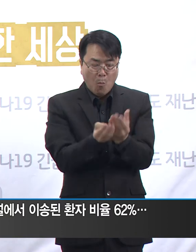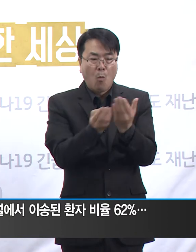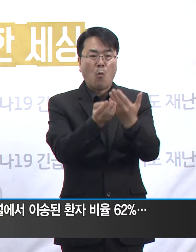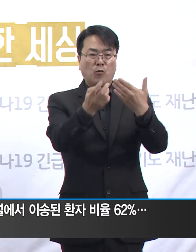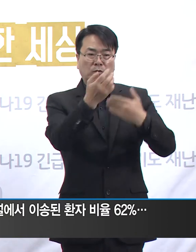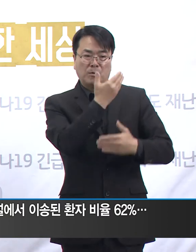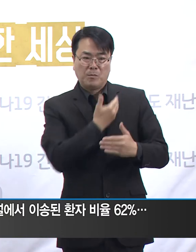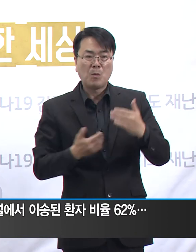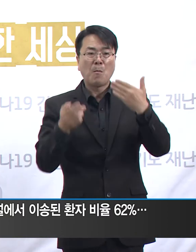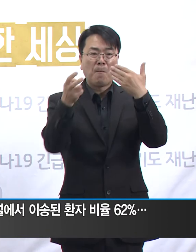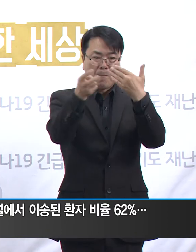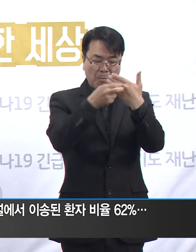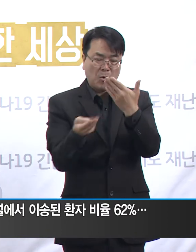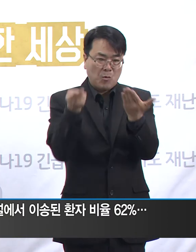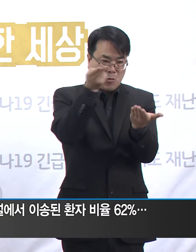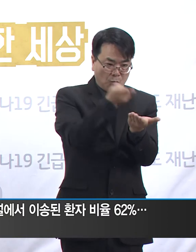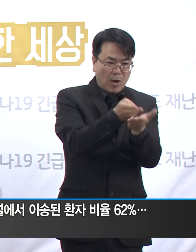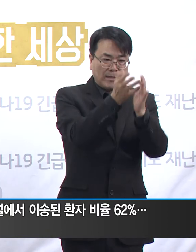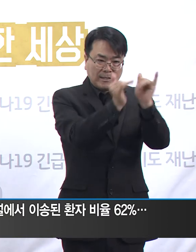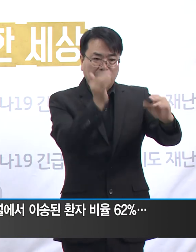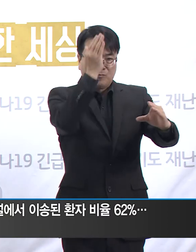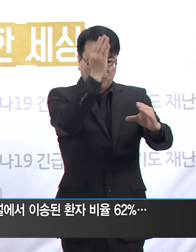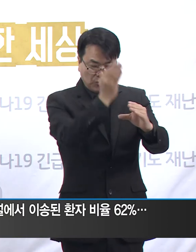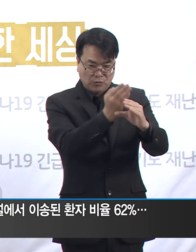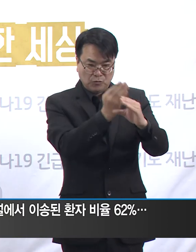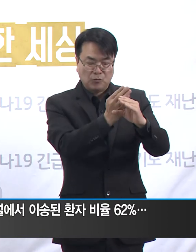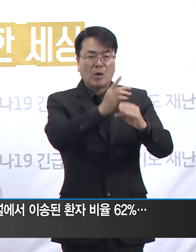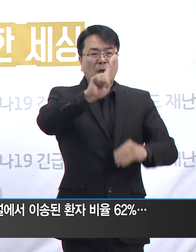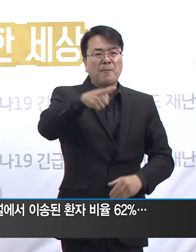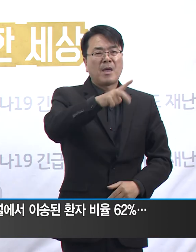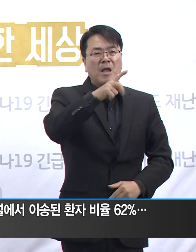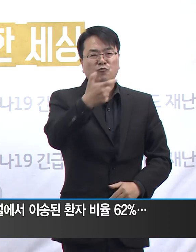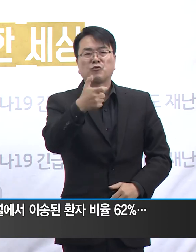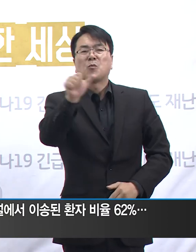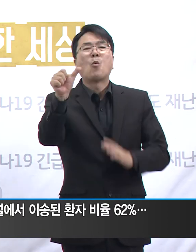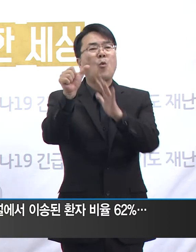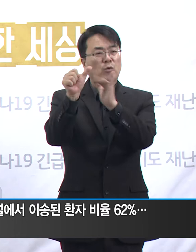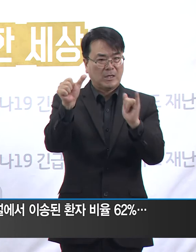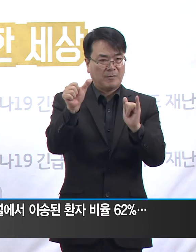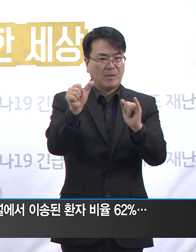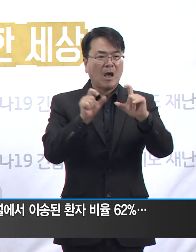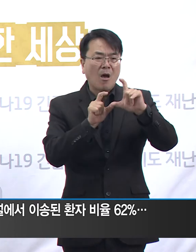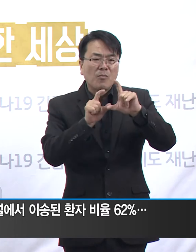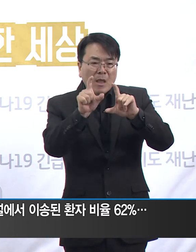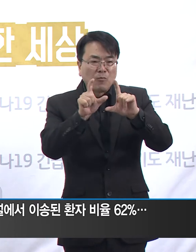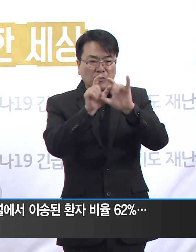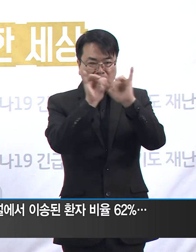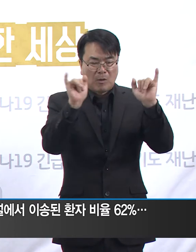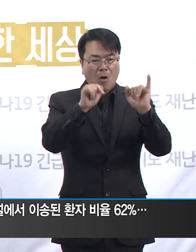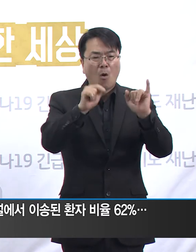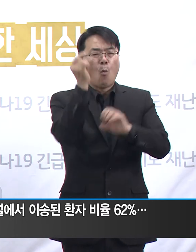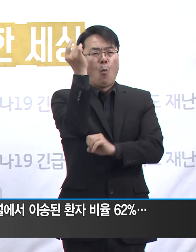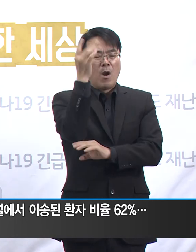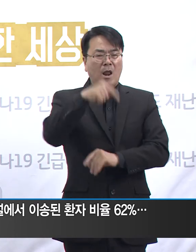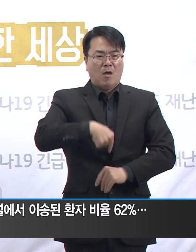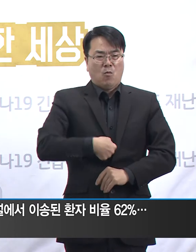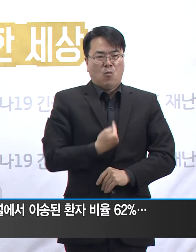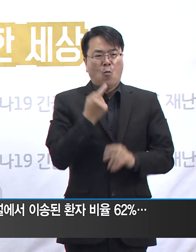266명 중 165명입니다. 이 중 다수는 혼자 일상생활을 하기 어려운